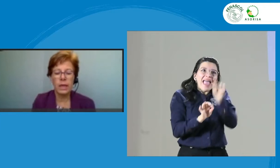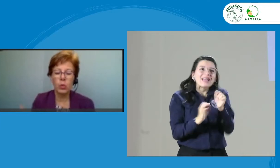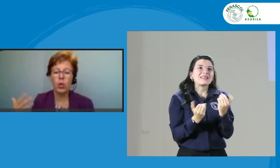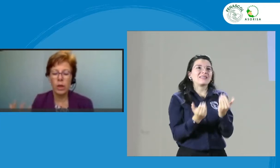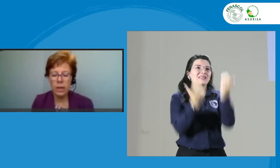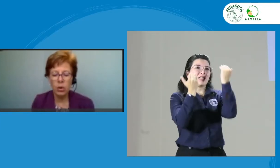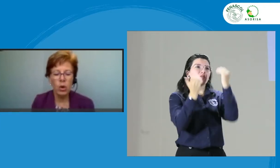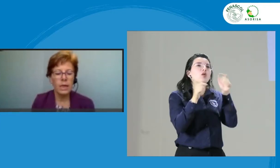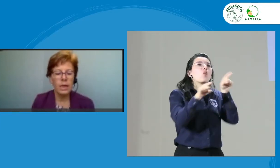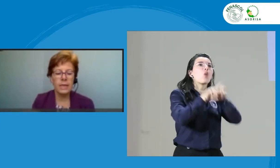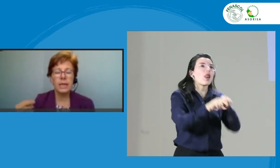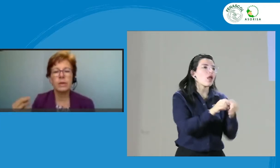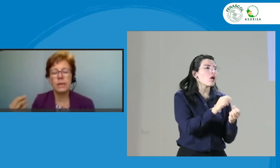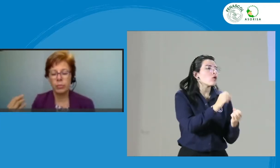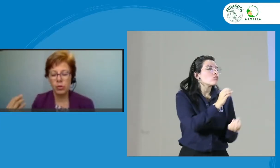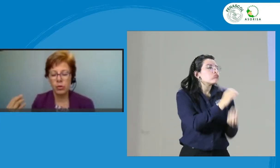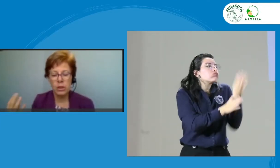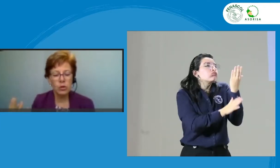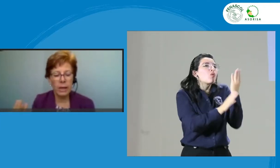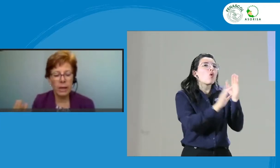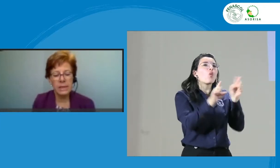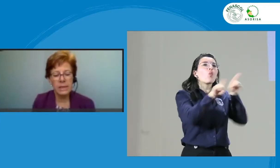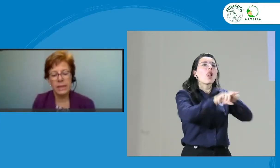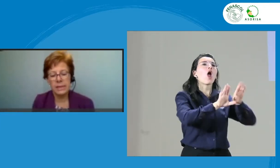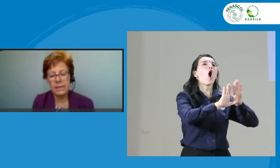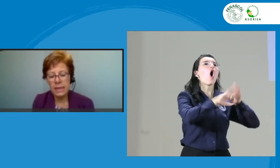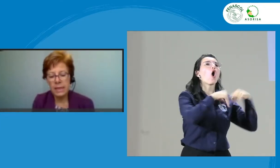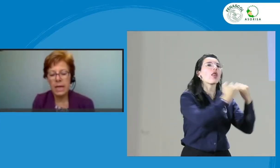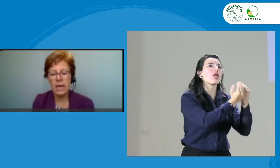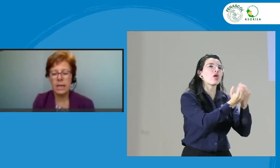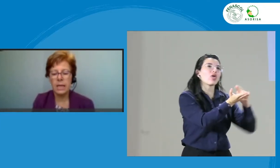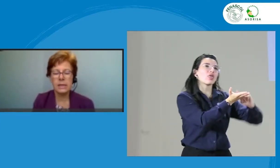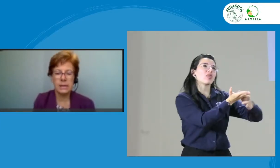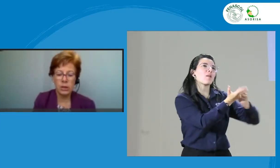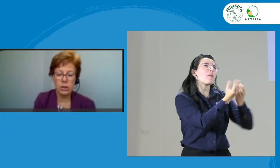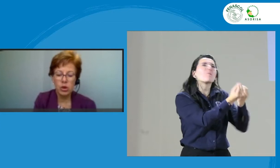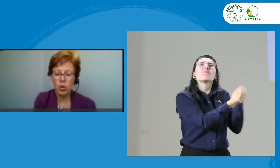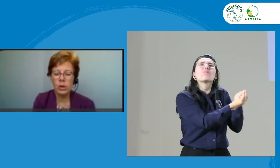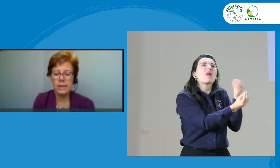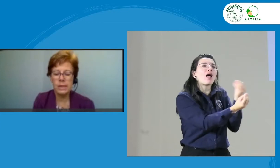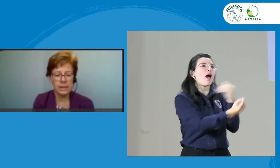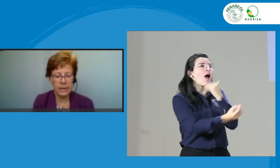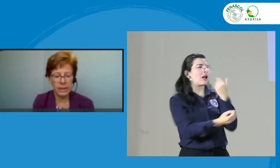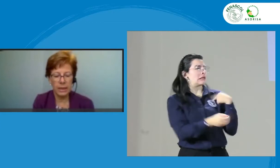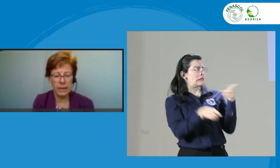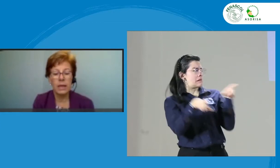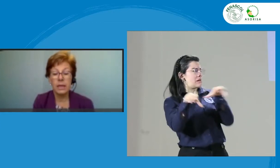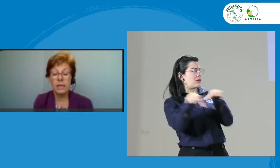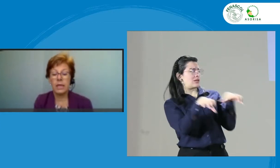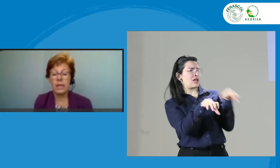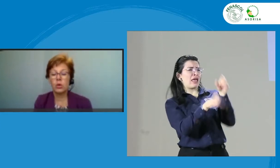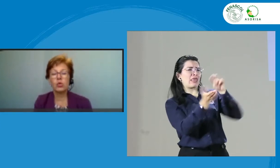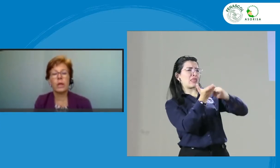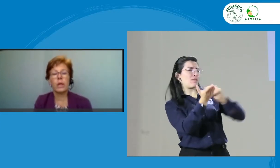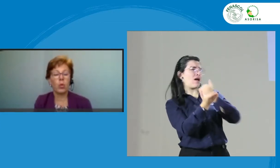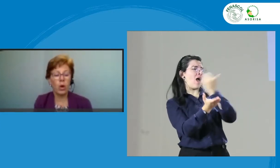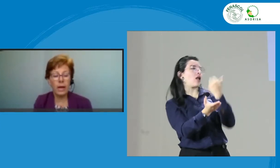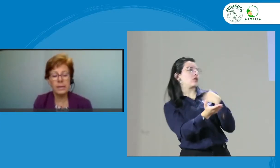colegio y a establecer procesos para presentar esas quejas, distanciones, etc. Y llegar incluso a revocar el